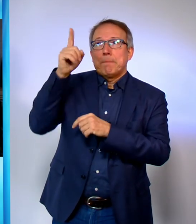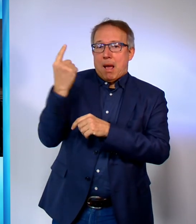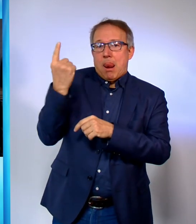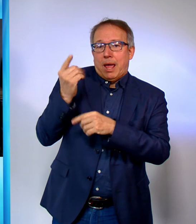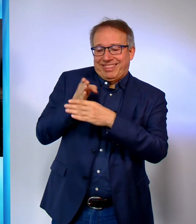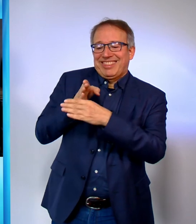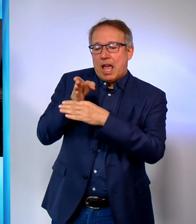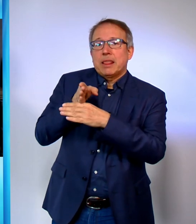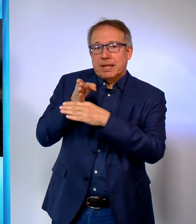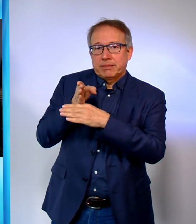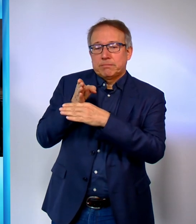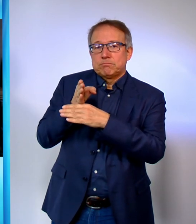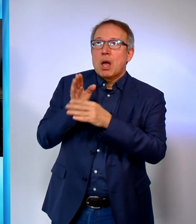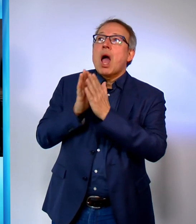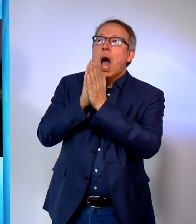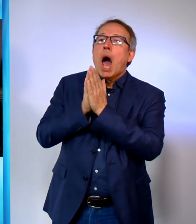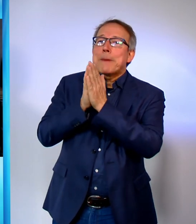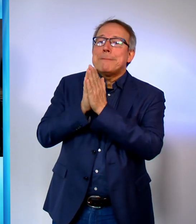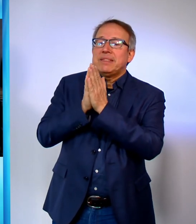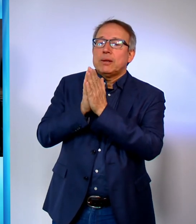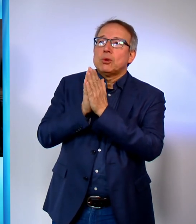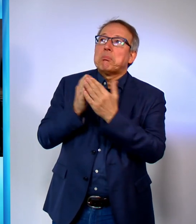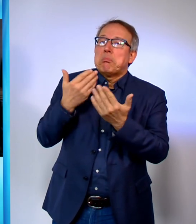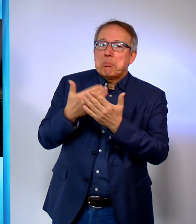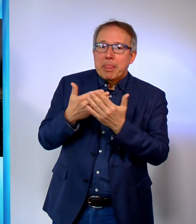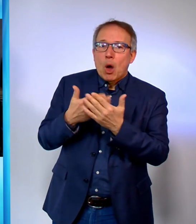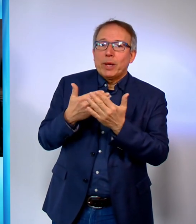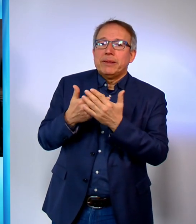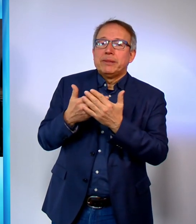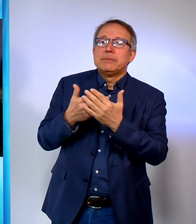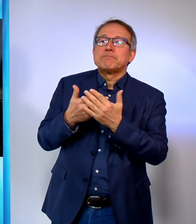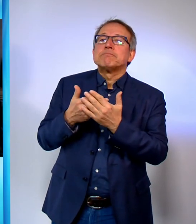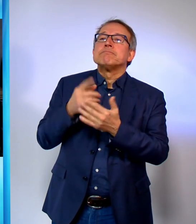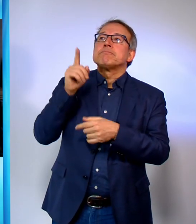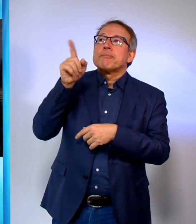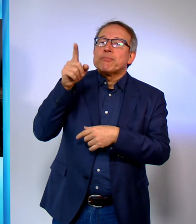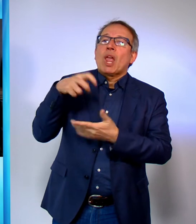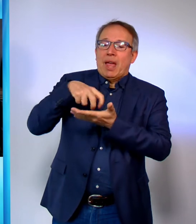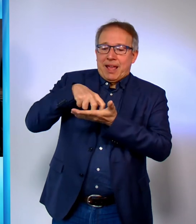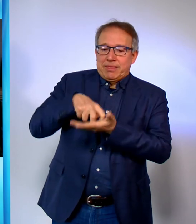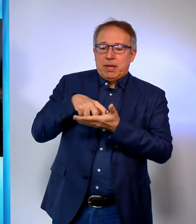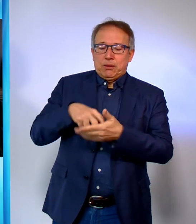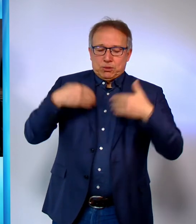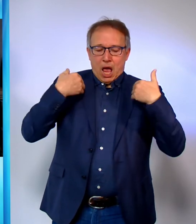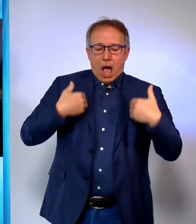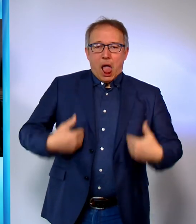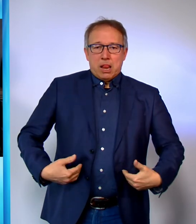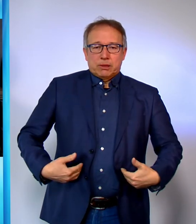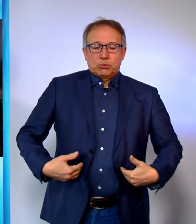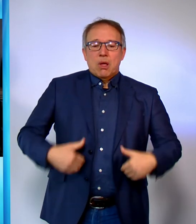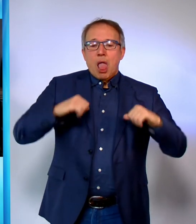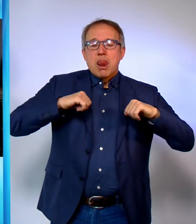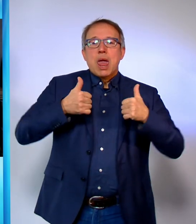dienen. Anbetung bedeutet mehr als ein Ritual vor dem Allerheiligsten. Anbetung ist Haltung